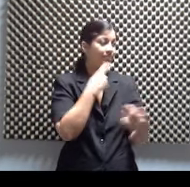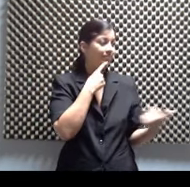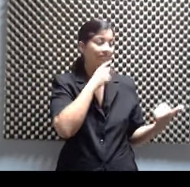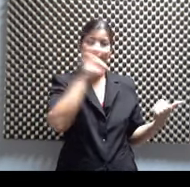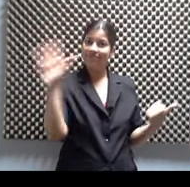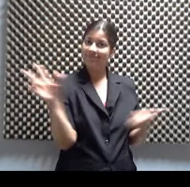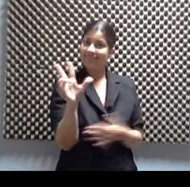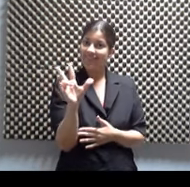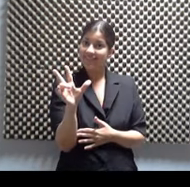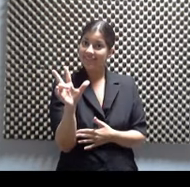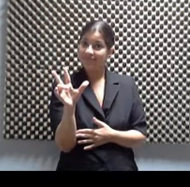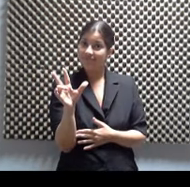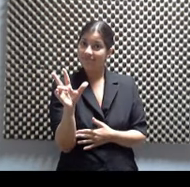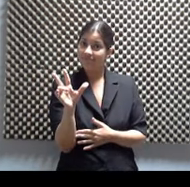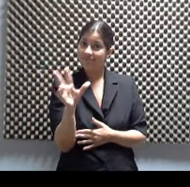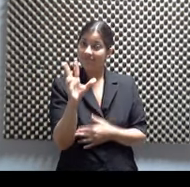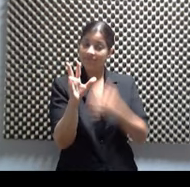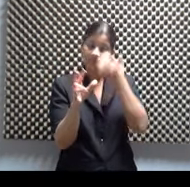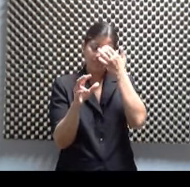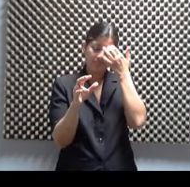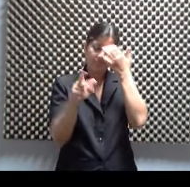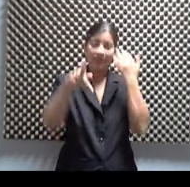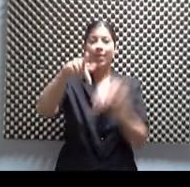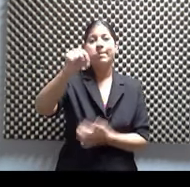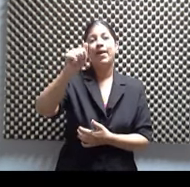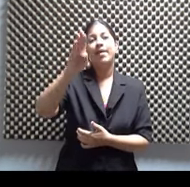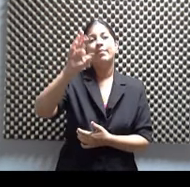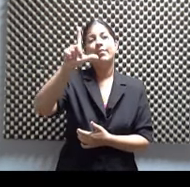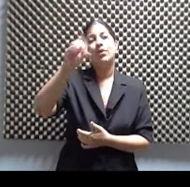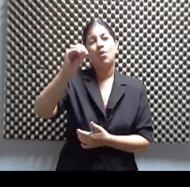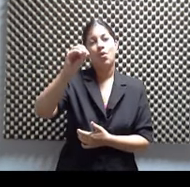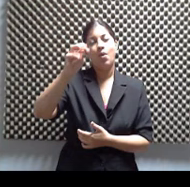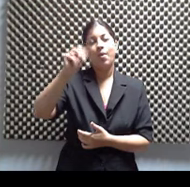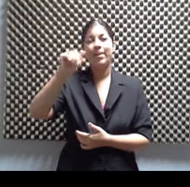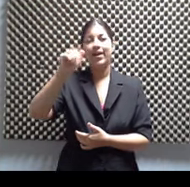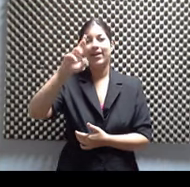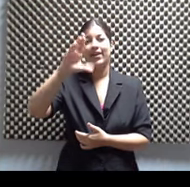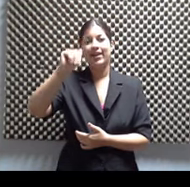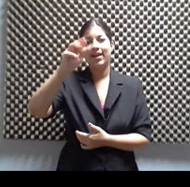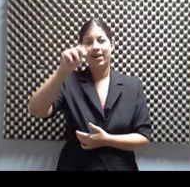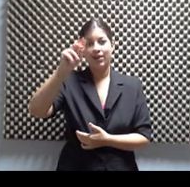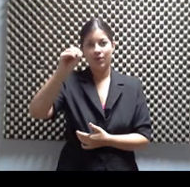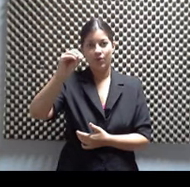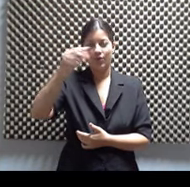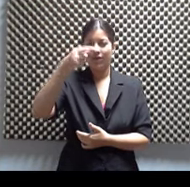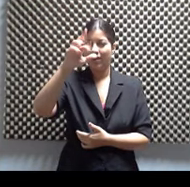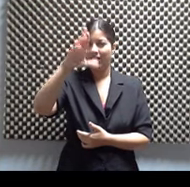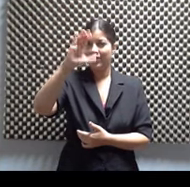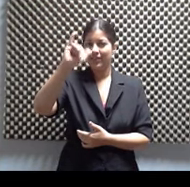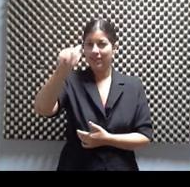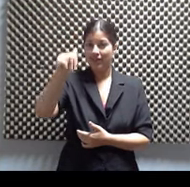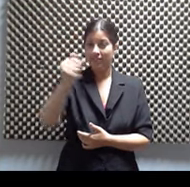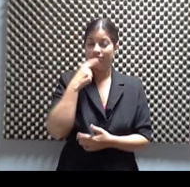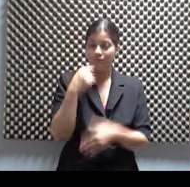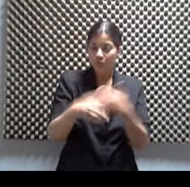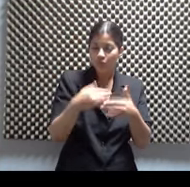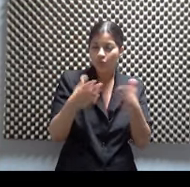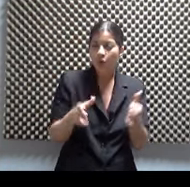quedan tres. Entonces, nos vamos con Pablo Marcano García, el del lienzo a la poesía musical, productores Ricky Torres, Pablo